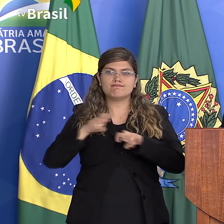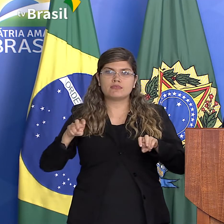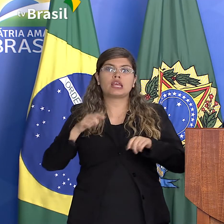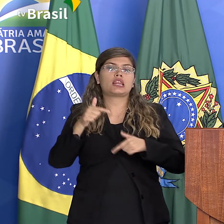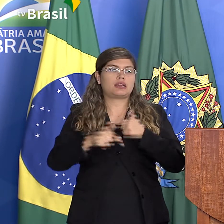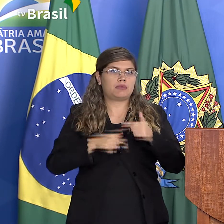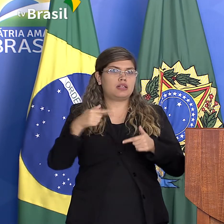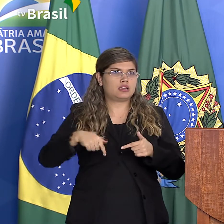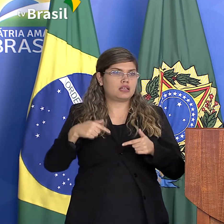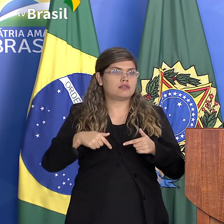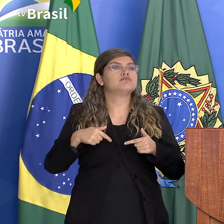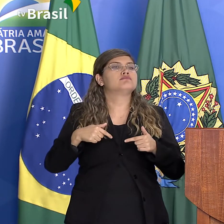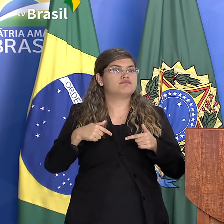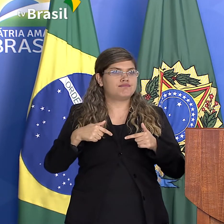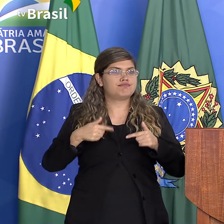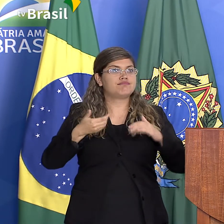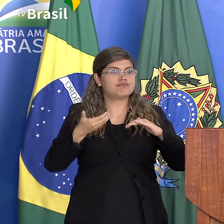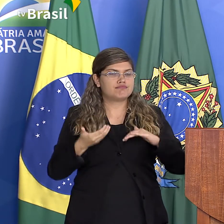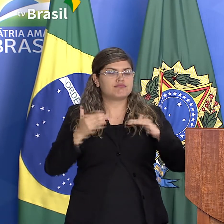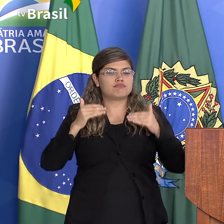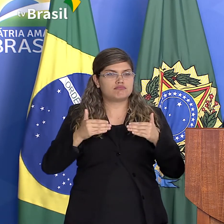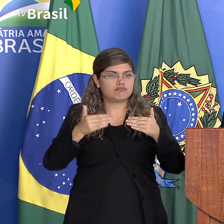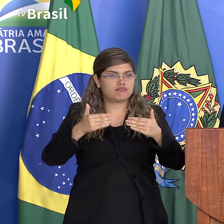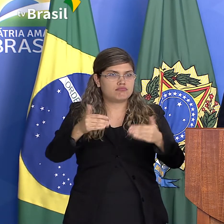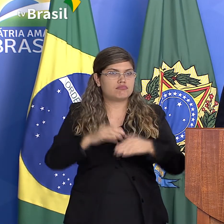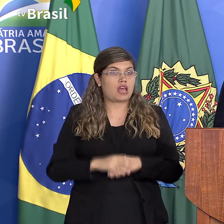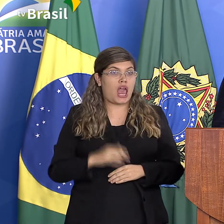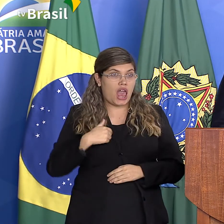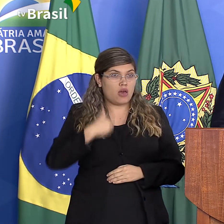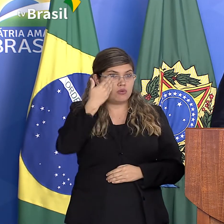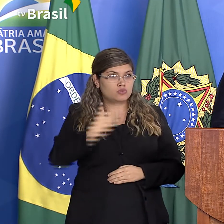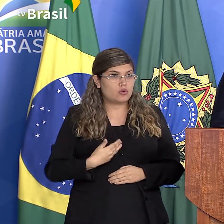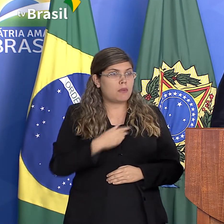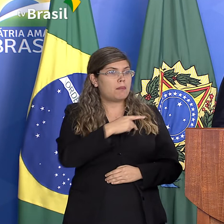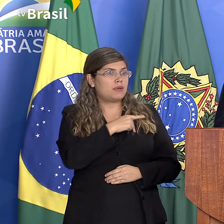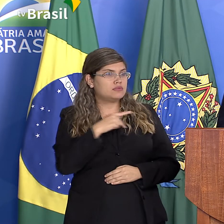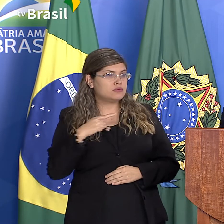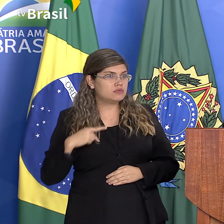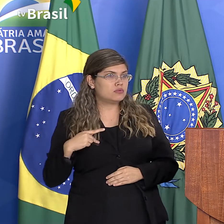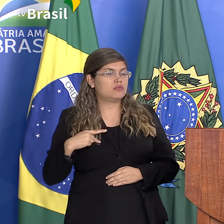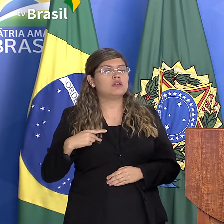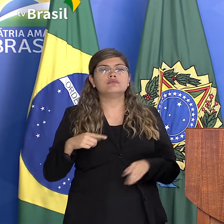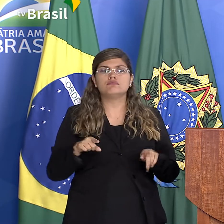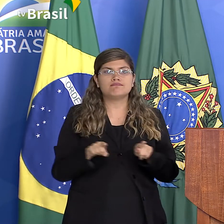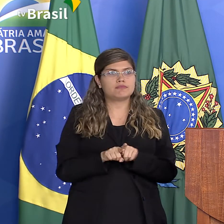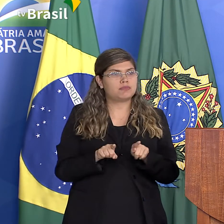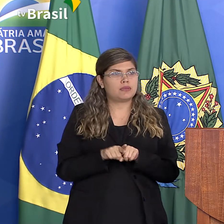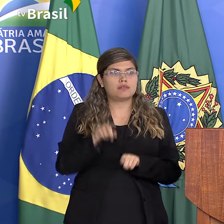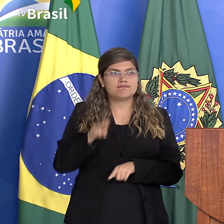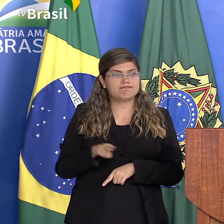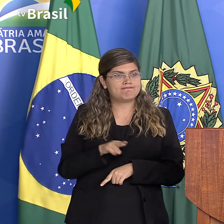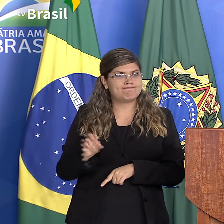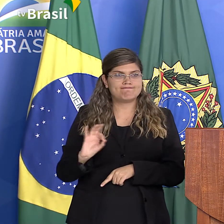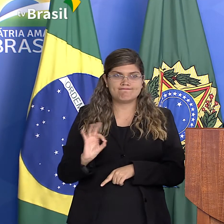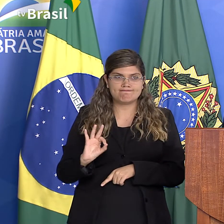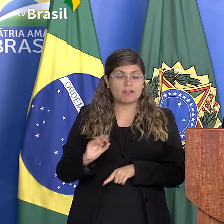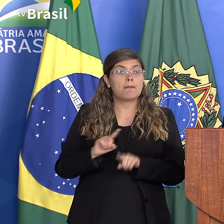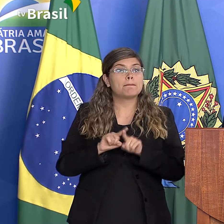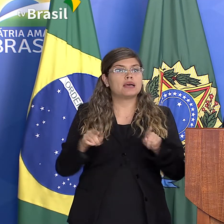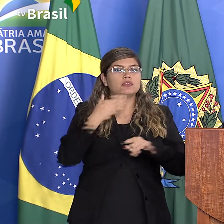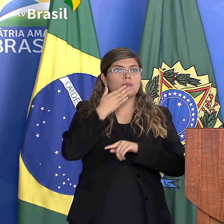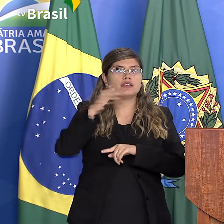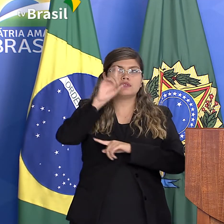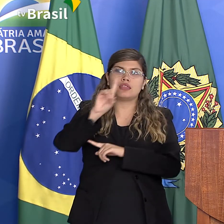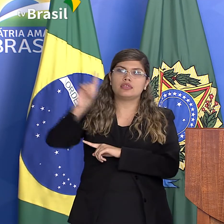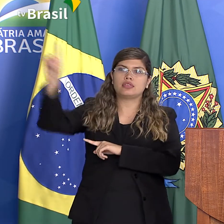não sou pastor nem sou padre mas peço a Deus que